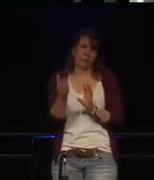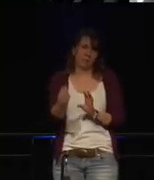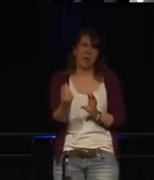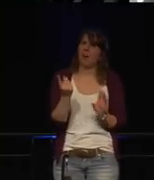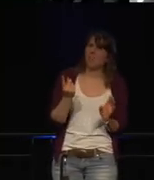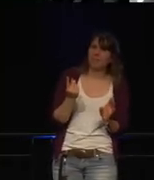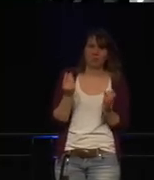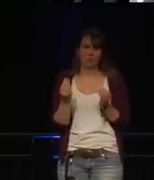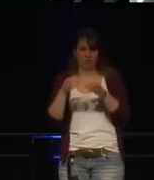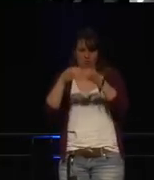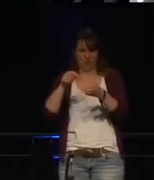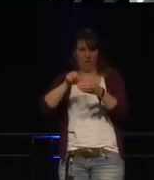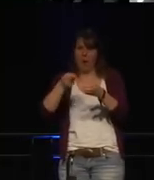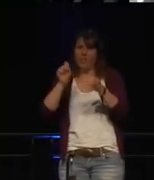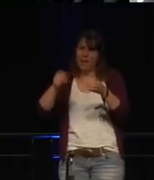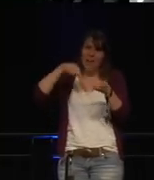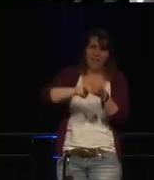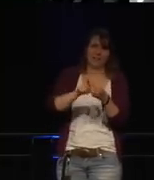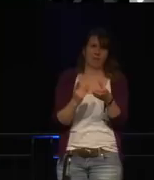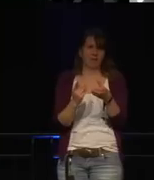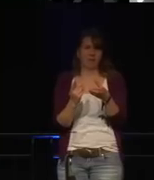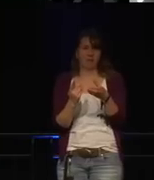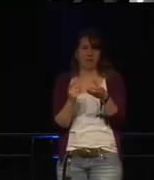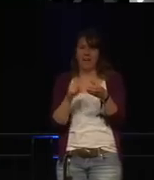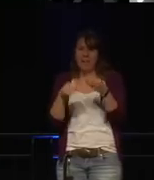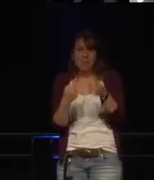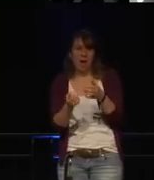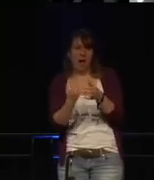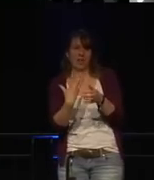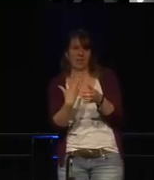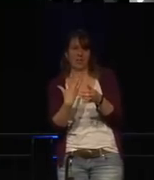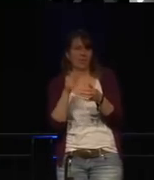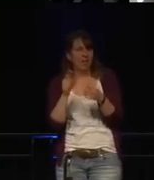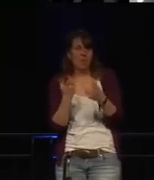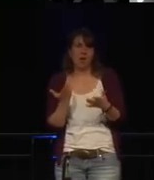Alexa beginnen zu recorden.